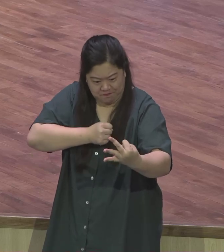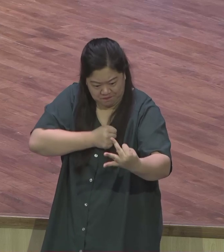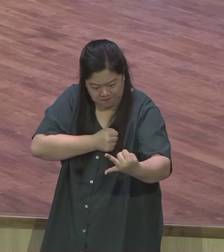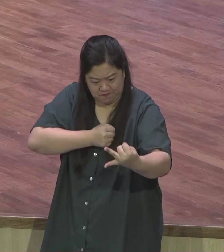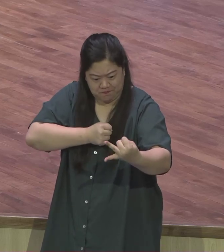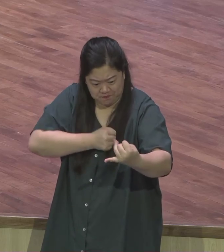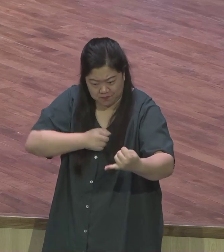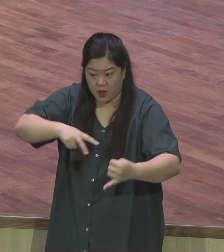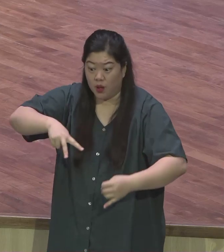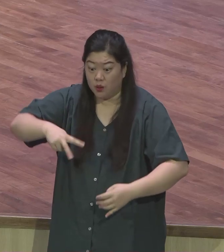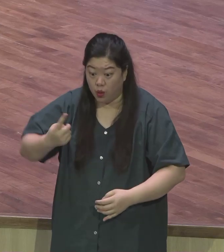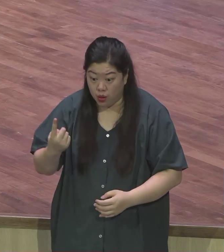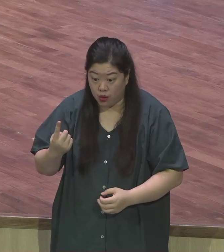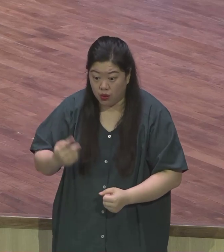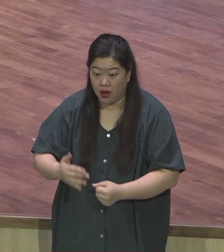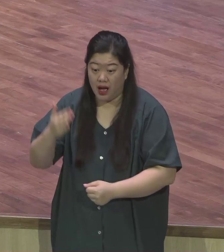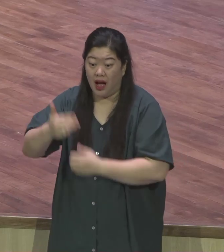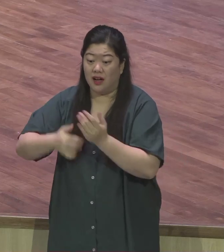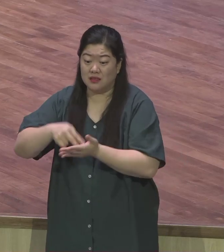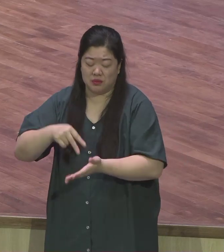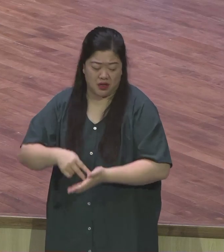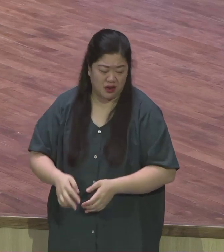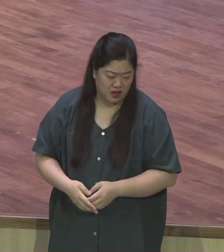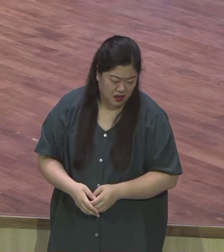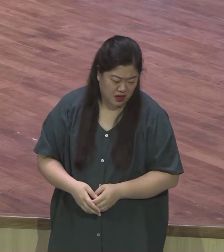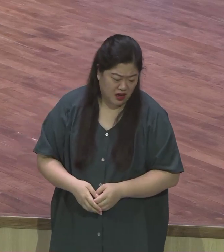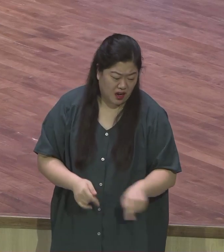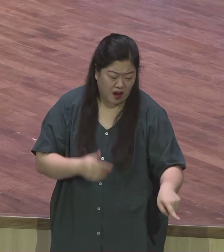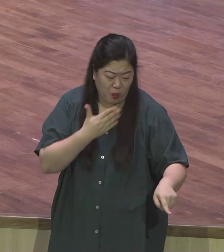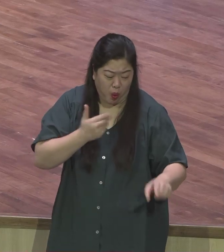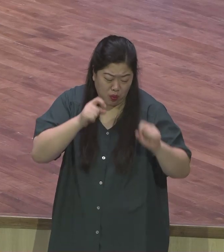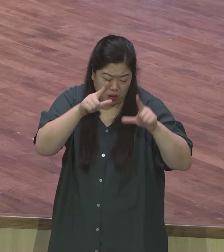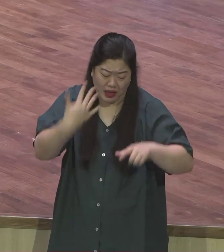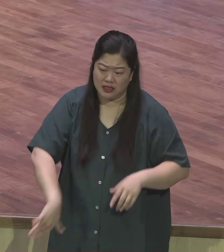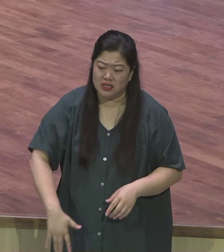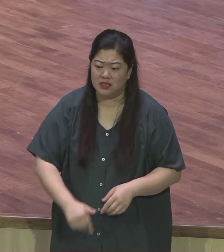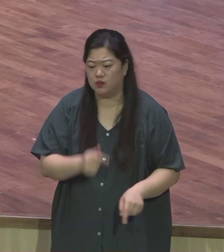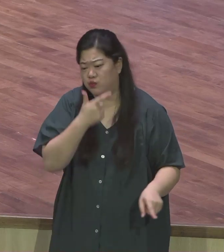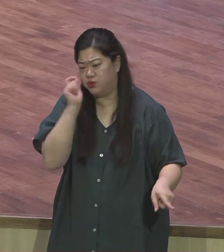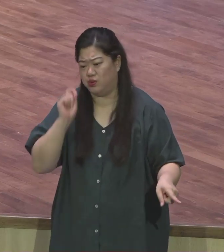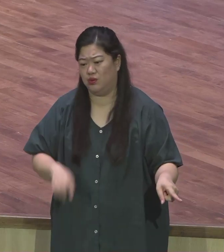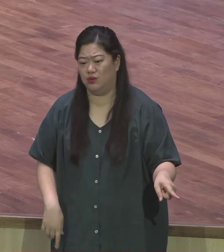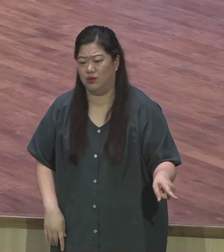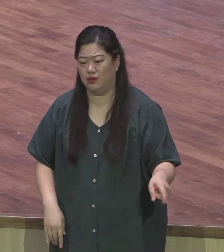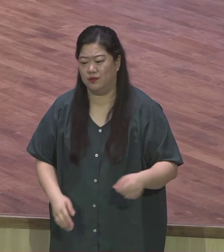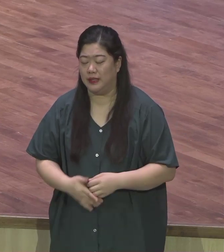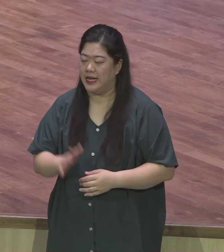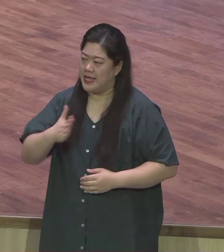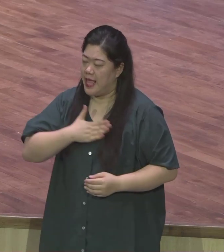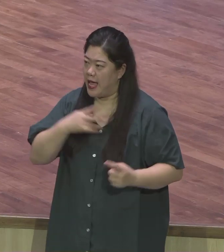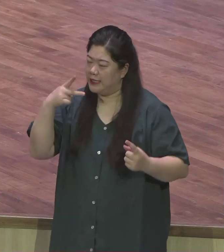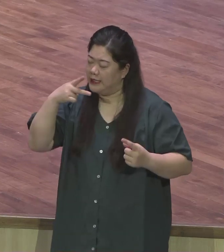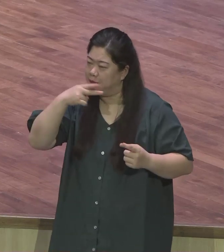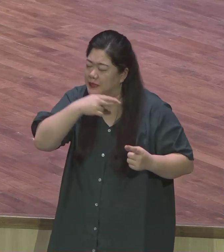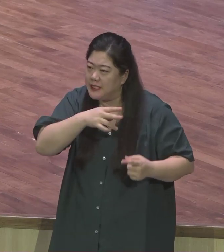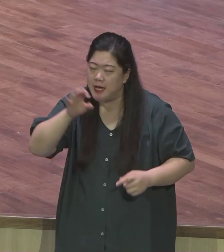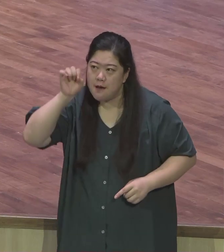않았습니다 그리고 타인에게 있어서는 우리는 이만큼 구제하고 우리는 이만큼 금식한다 그래서 나는 최소한 너보다는